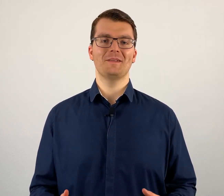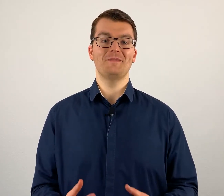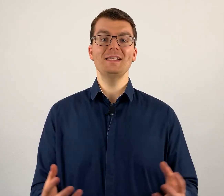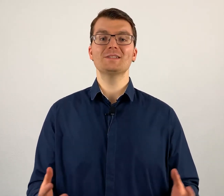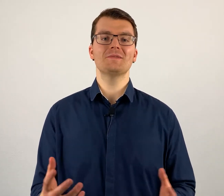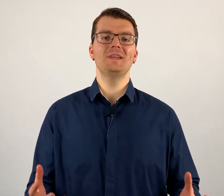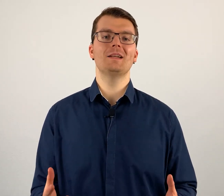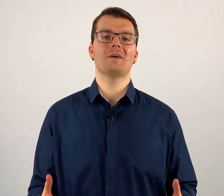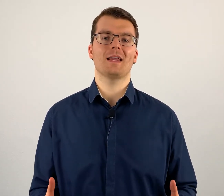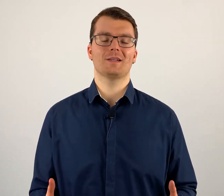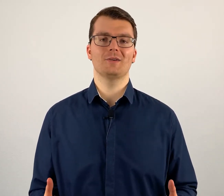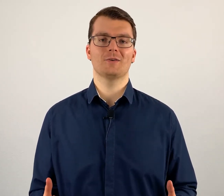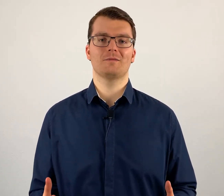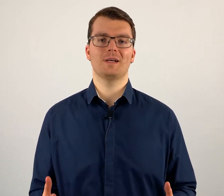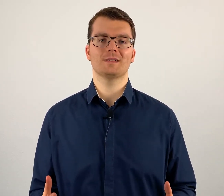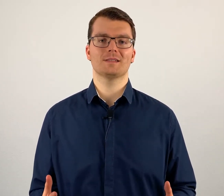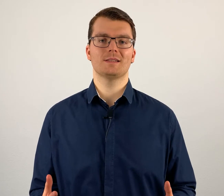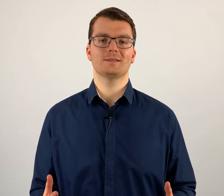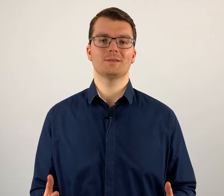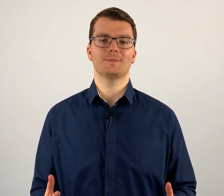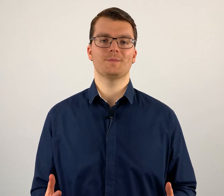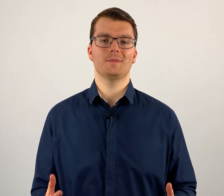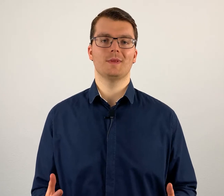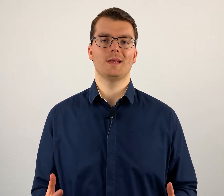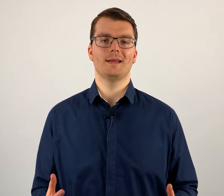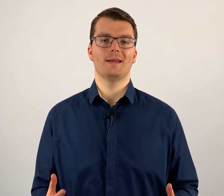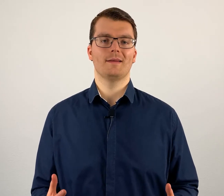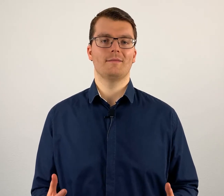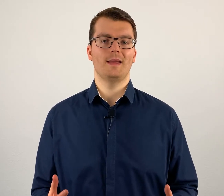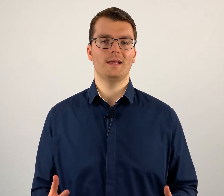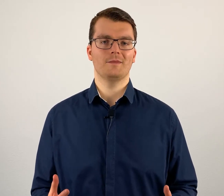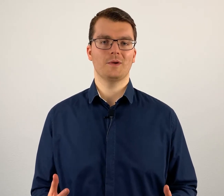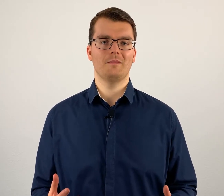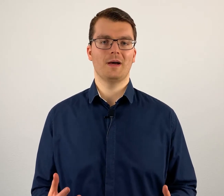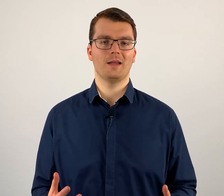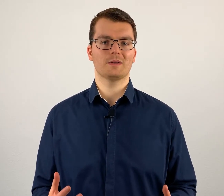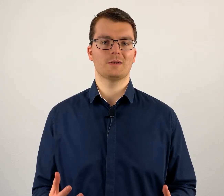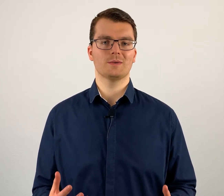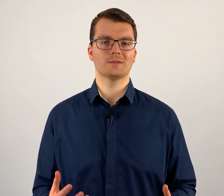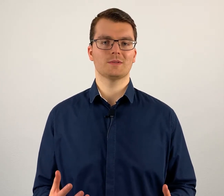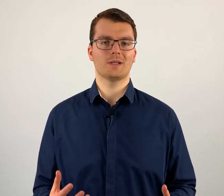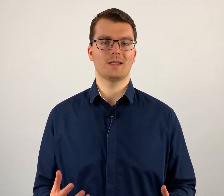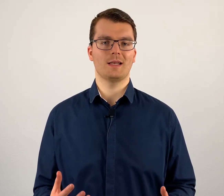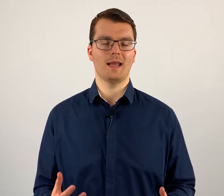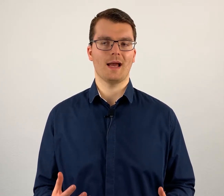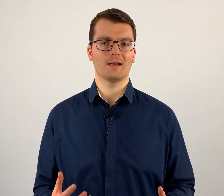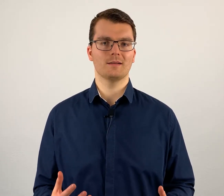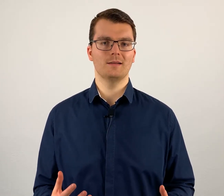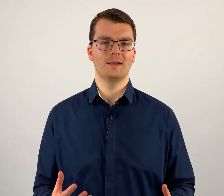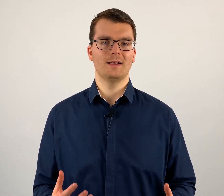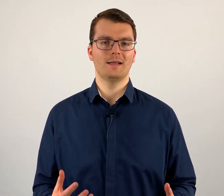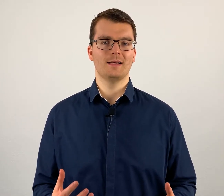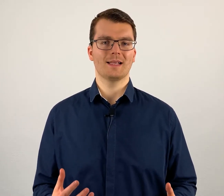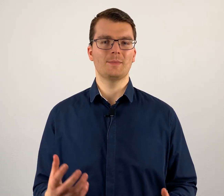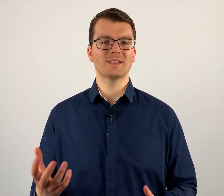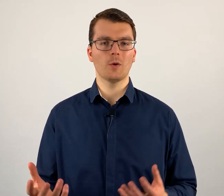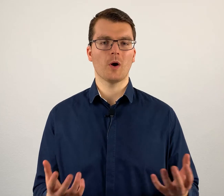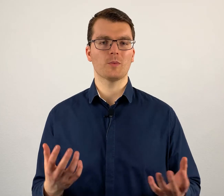viel zu viele Variationen und weiß jetzt nicht so, welche von den Variationen soll ich lernen? Gibt es da überhaupt